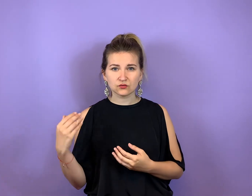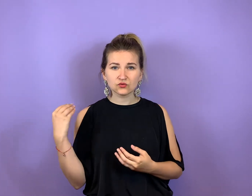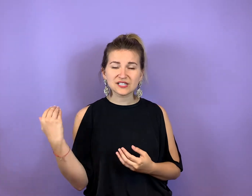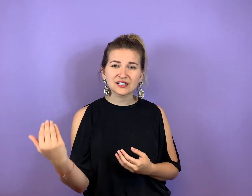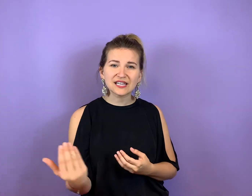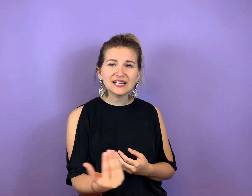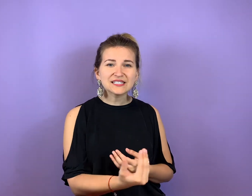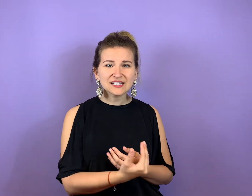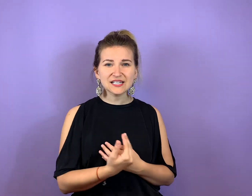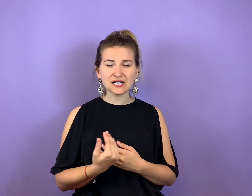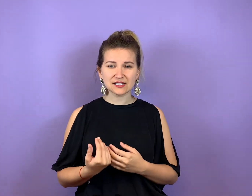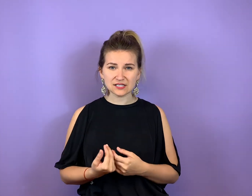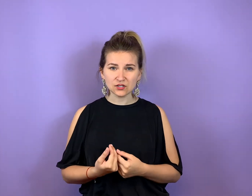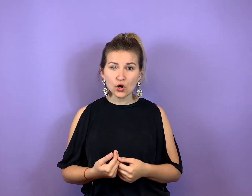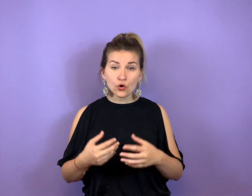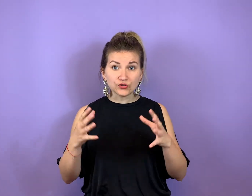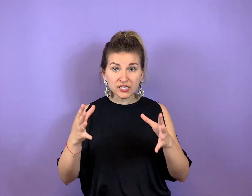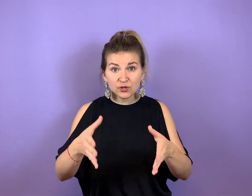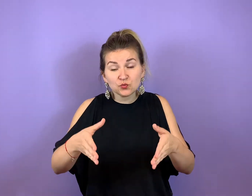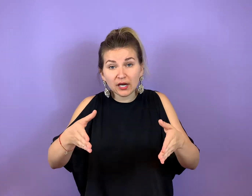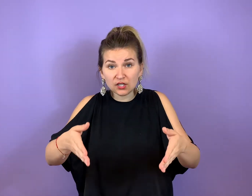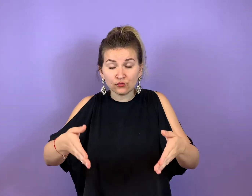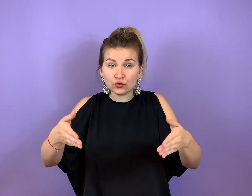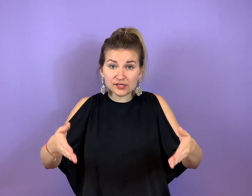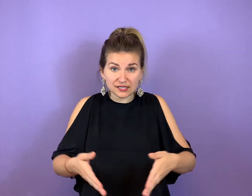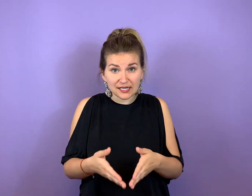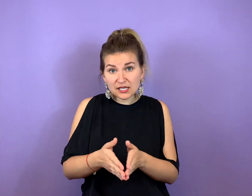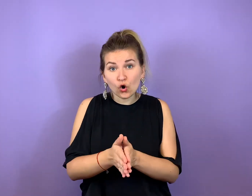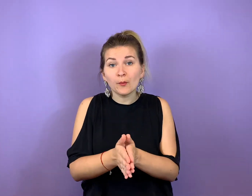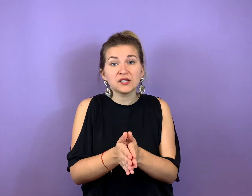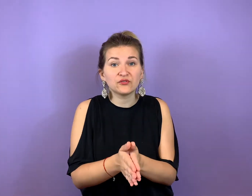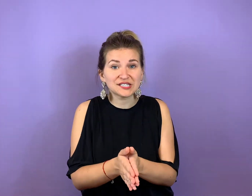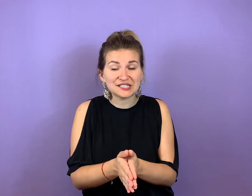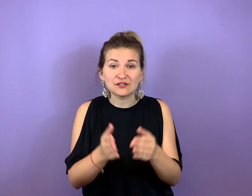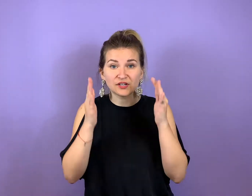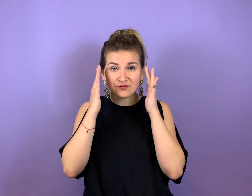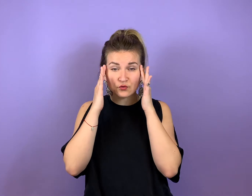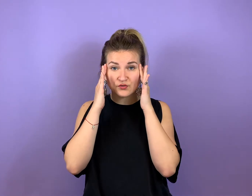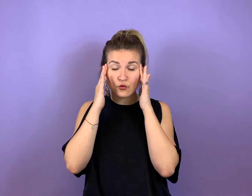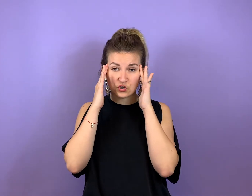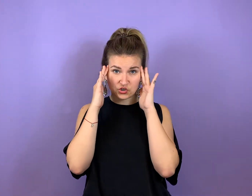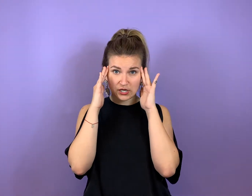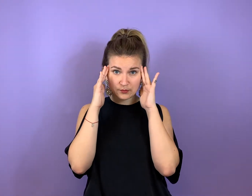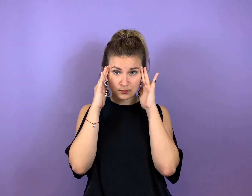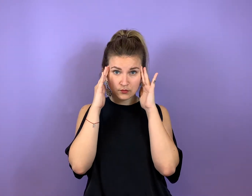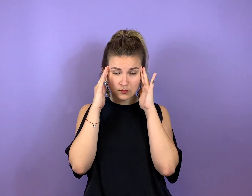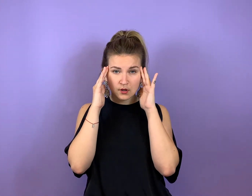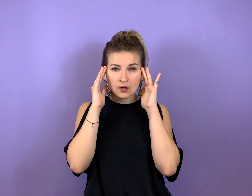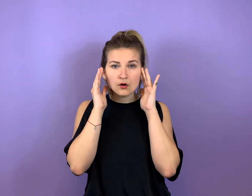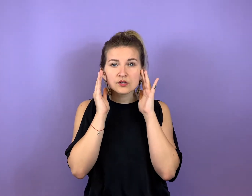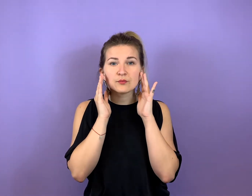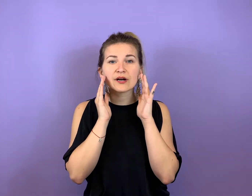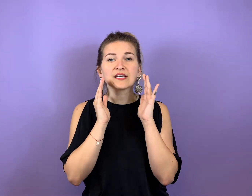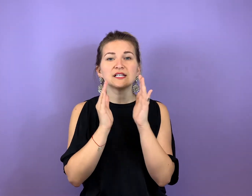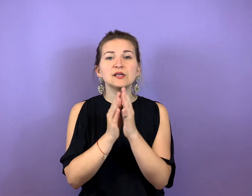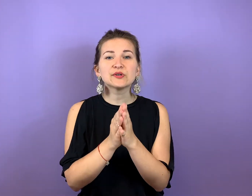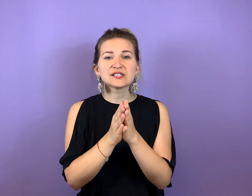in unsere Realität lassen. Und dementsprechend würde sich das auch manifestieren, was wir uns vorstellen. Und im Bereich Liebe ist es